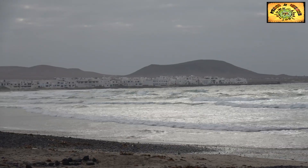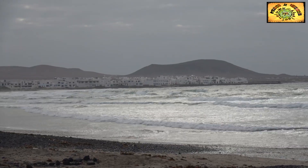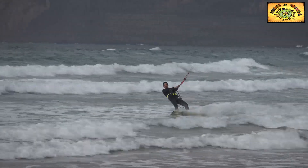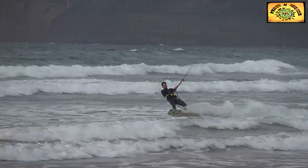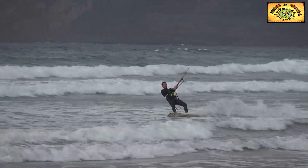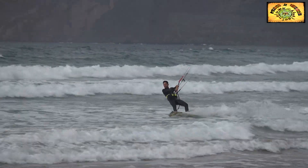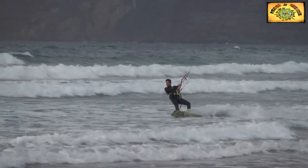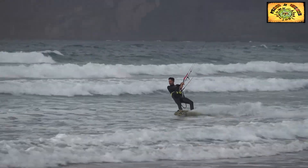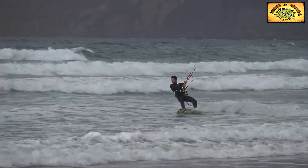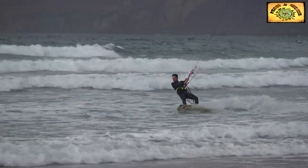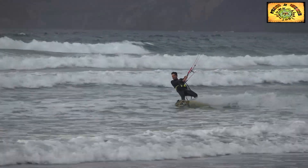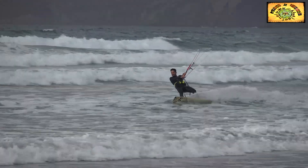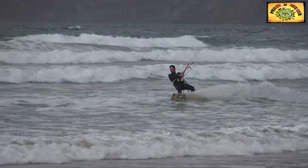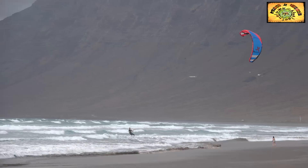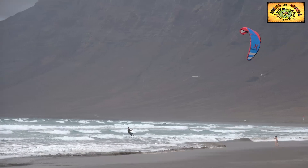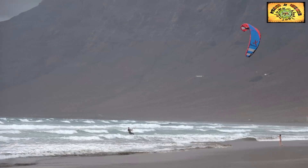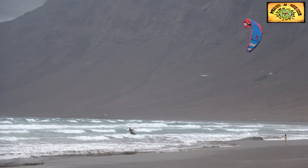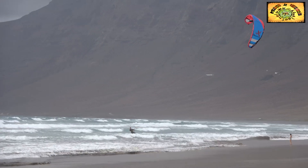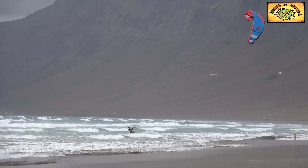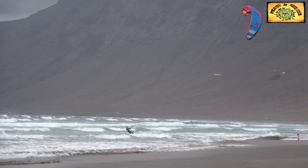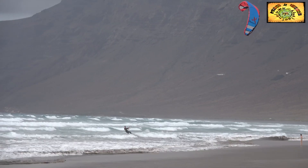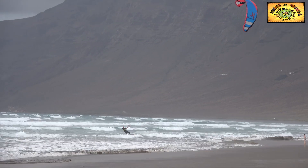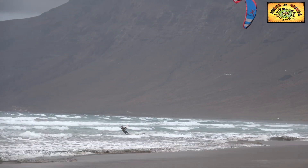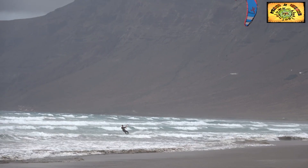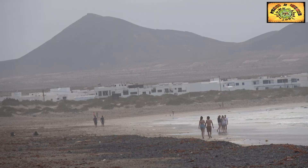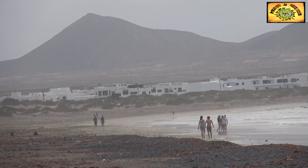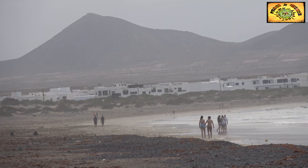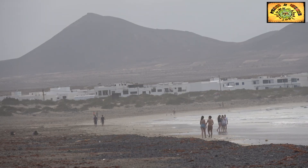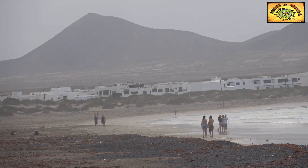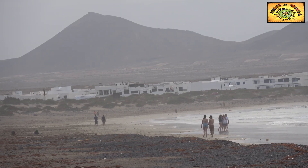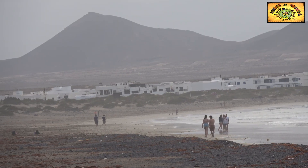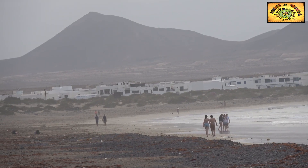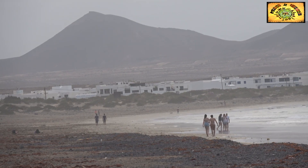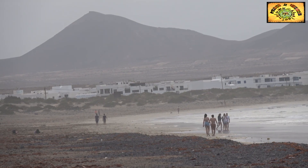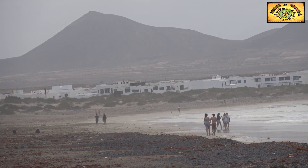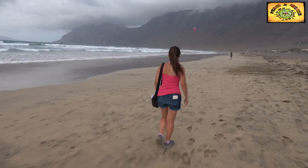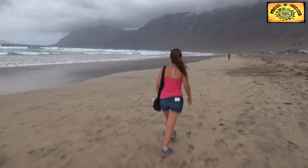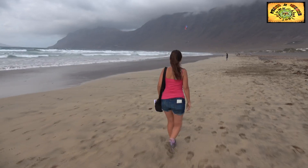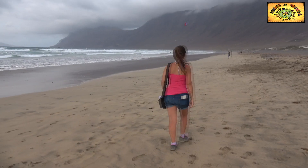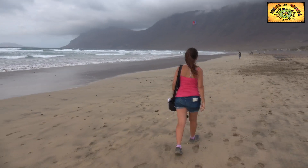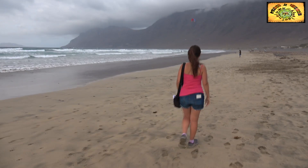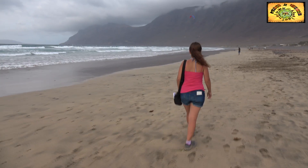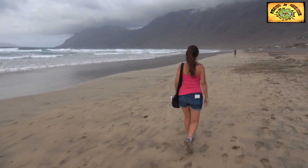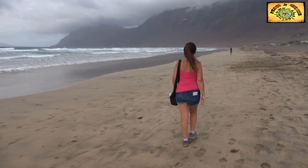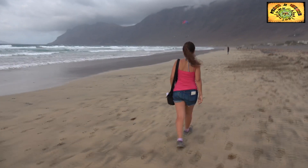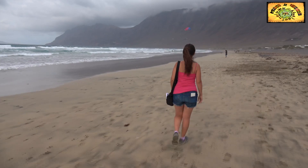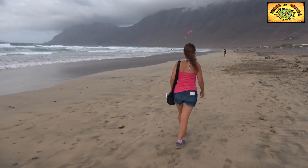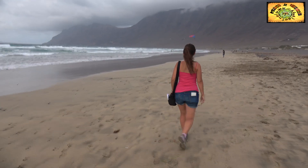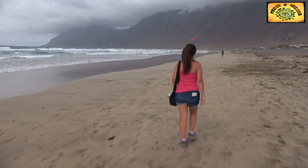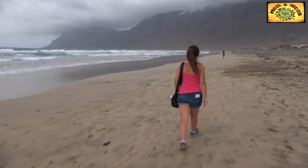gente que hay, ver un paisaje infinito y montañas atrás y arena fina y playa para entrar, esa es la playa. La Playa de Famar.